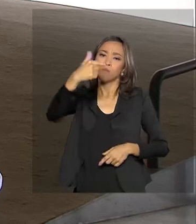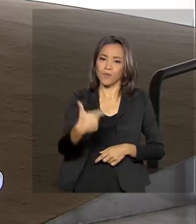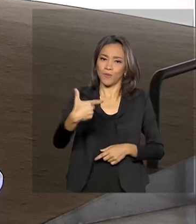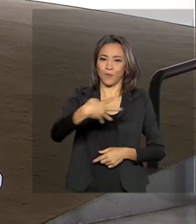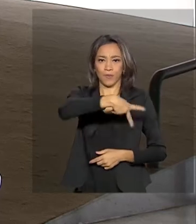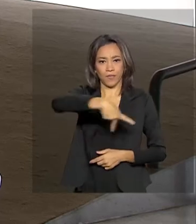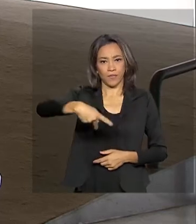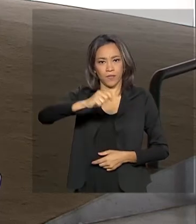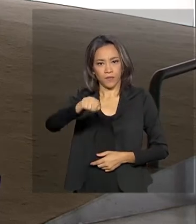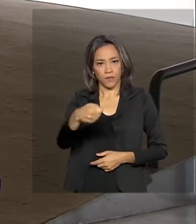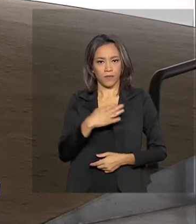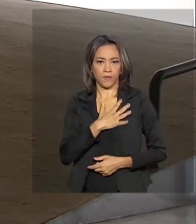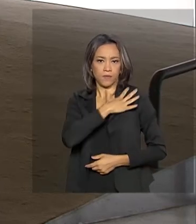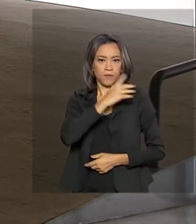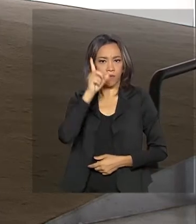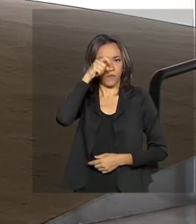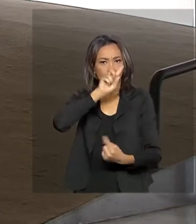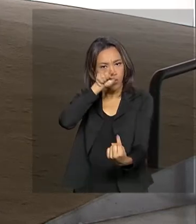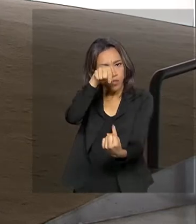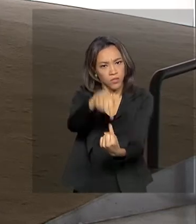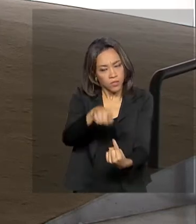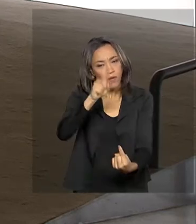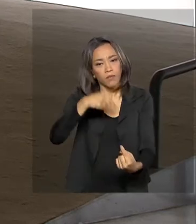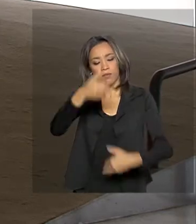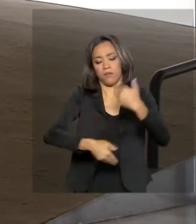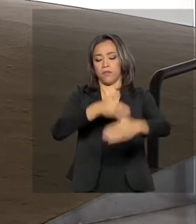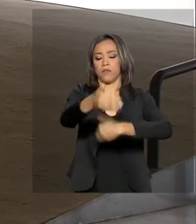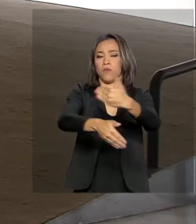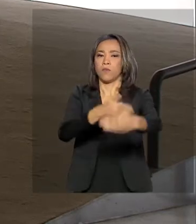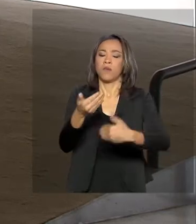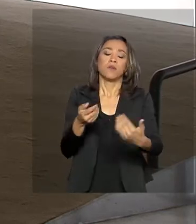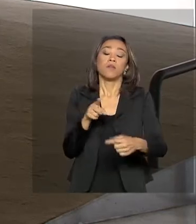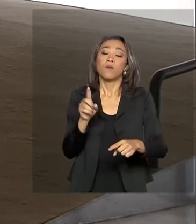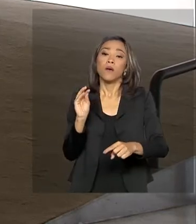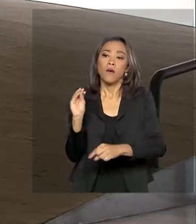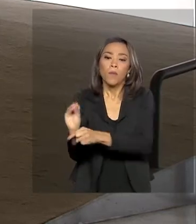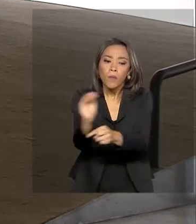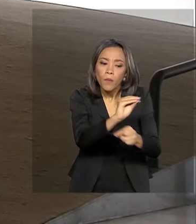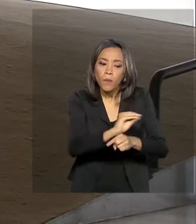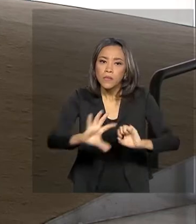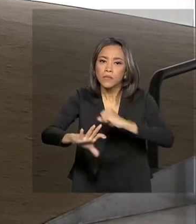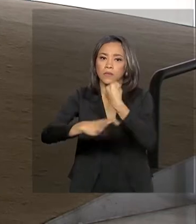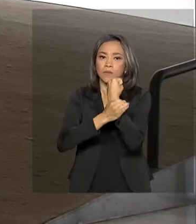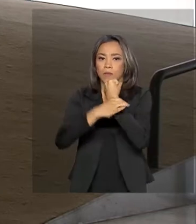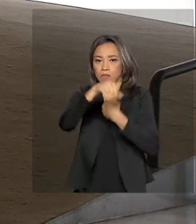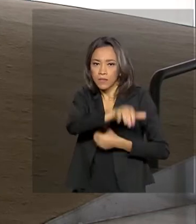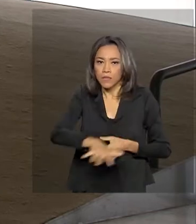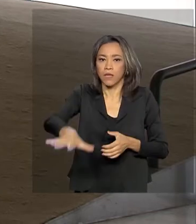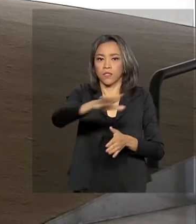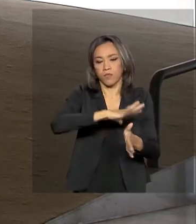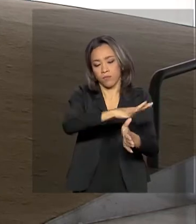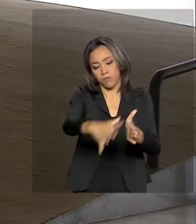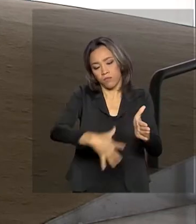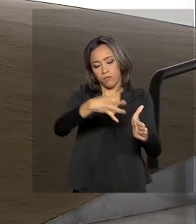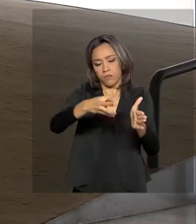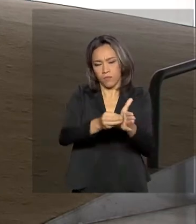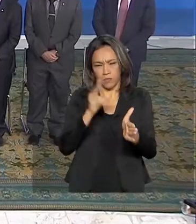é garantir desenvolvimento, preservação e proteção da região amazônica. Vamos ver na reportagem.